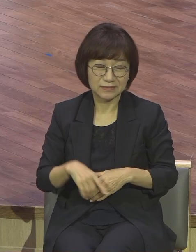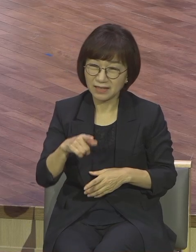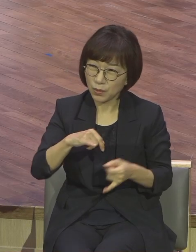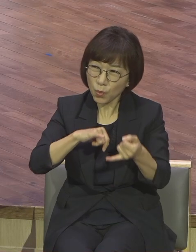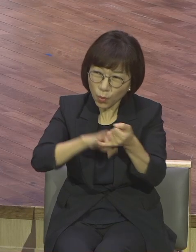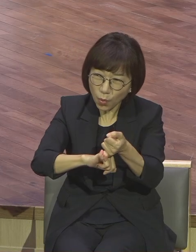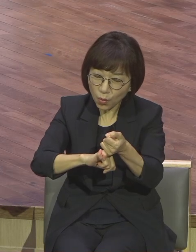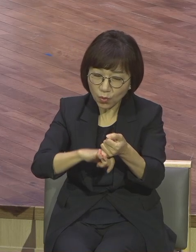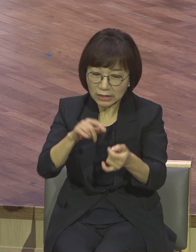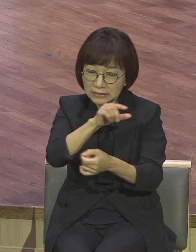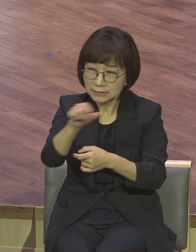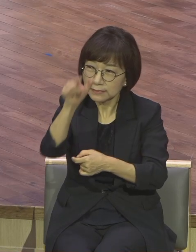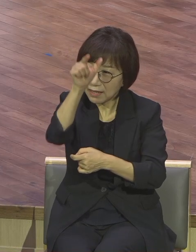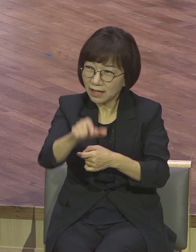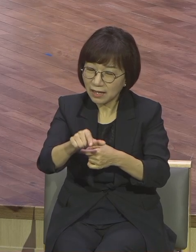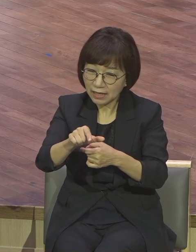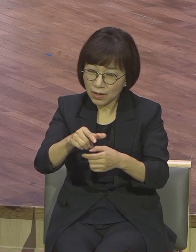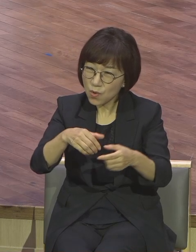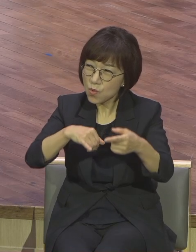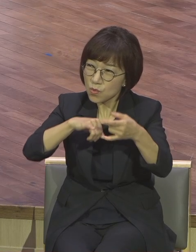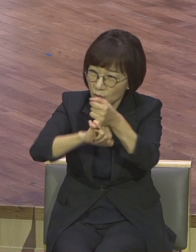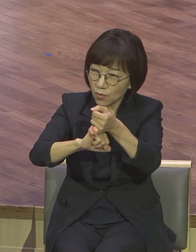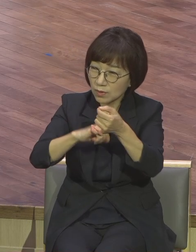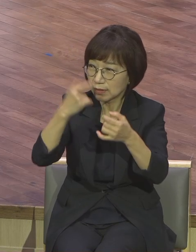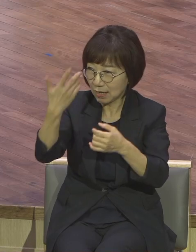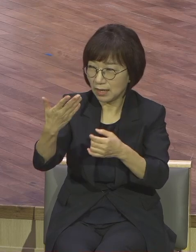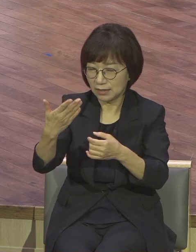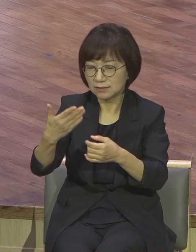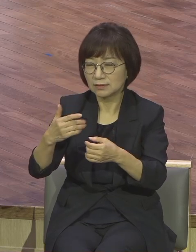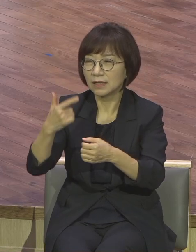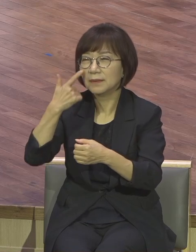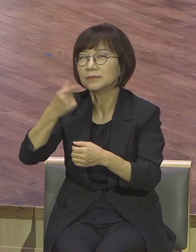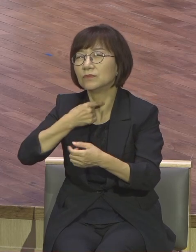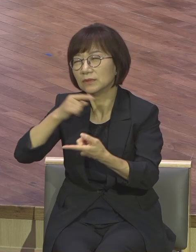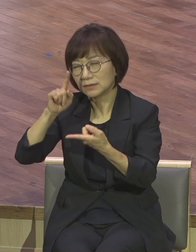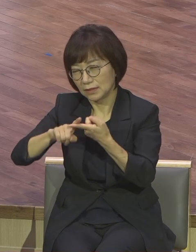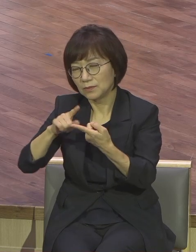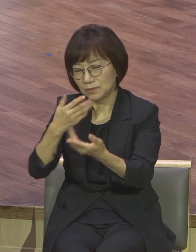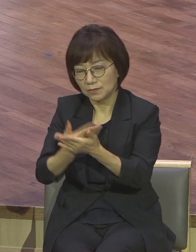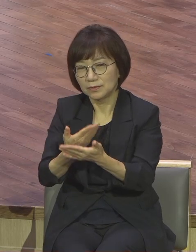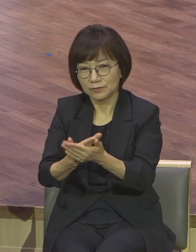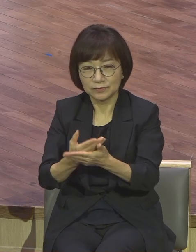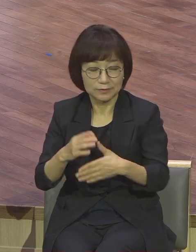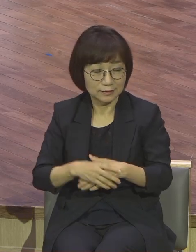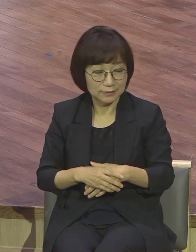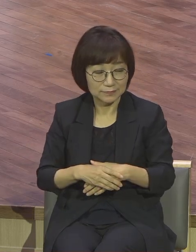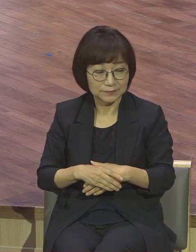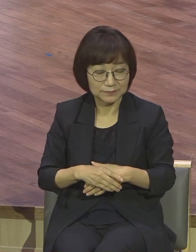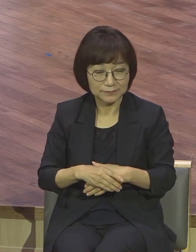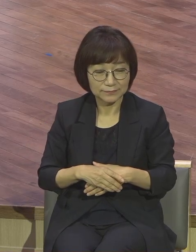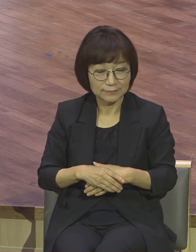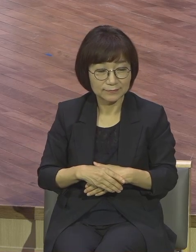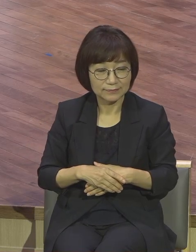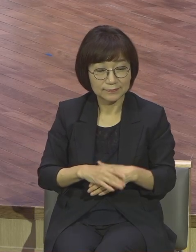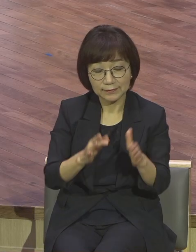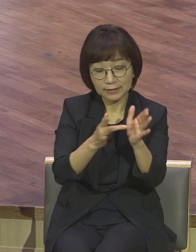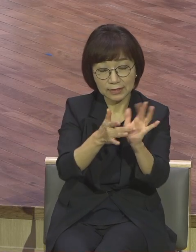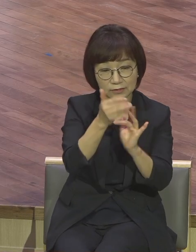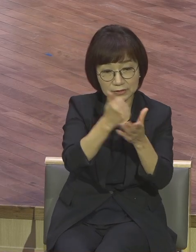아버지의 원대로 되기를 원한 아이다 한마디로 예수님의 기도는 하나님의 뜻과 교육에 완전히